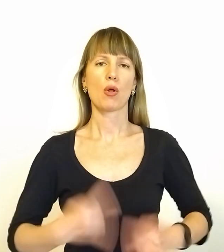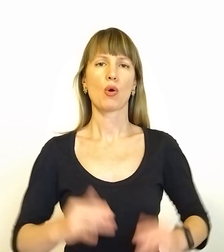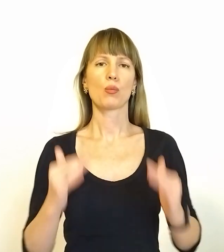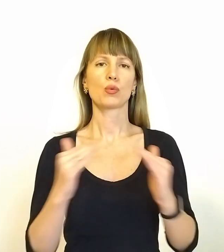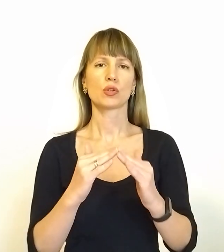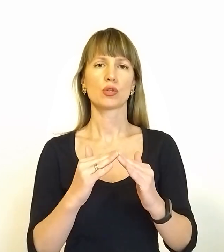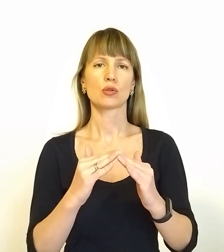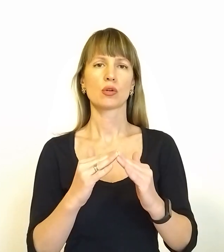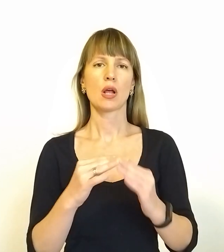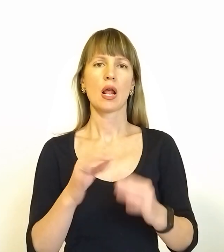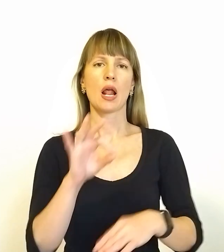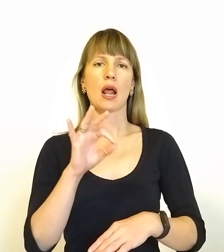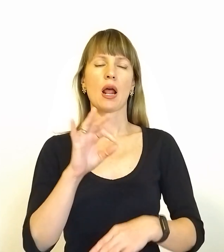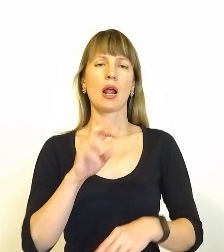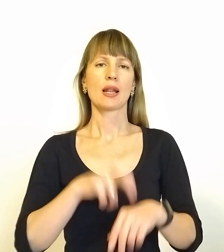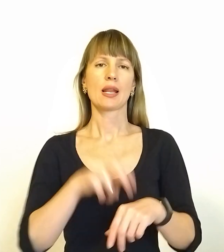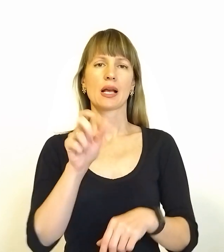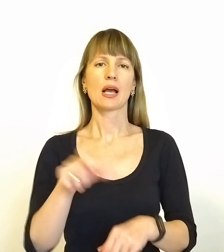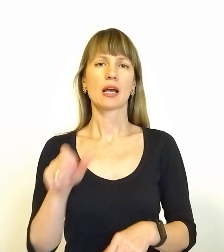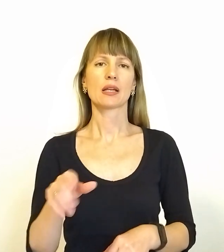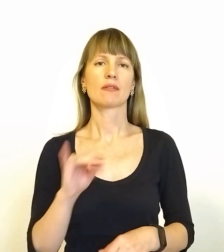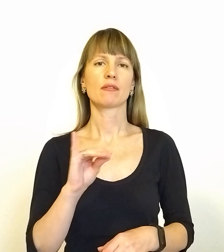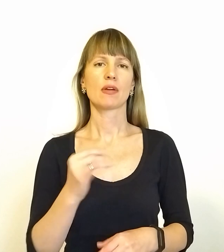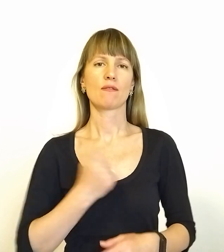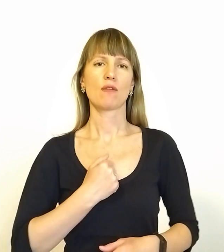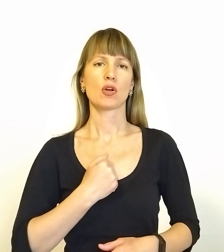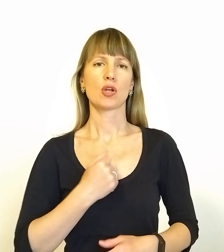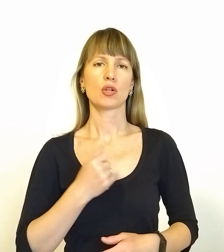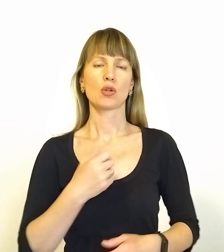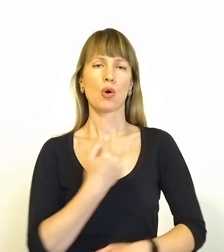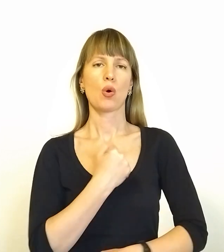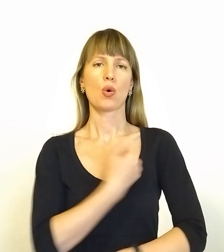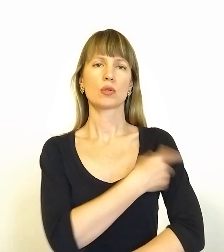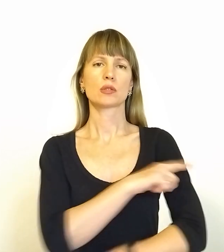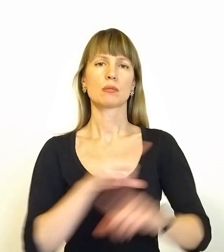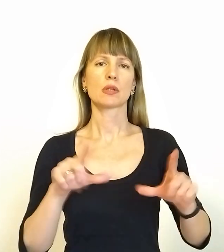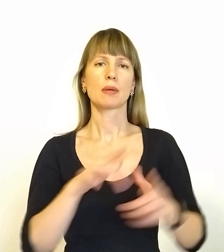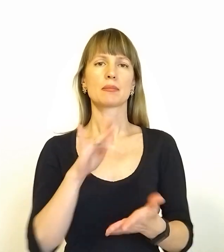будинку лікарів та воєнного госпіталю міста Запоріжжя.